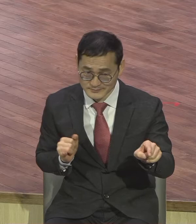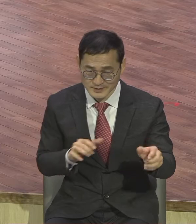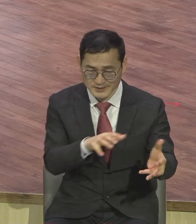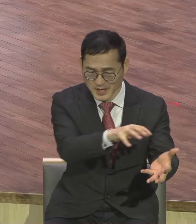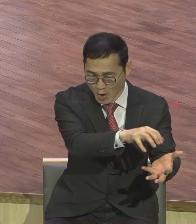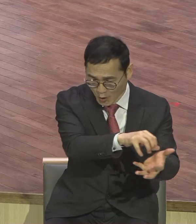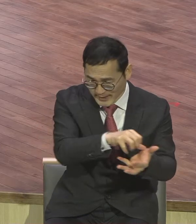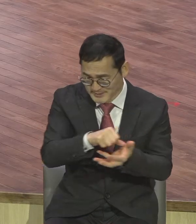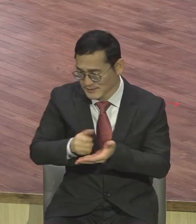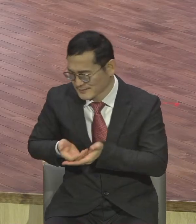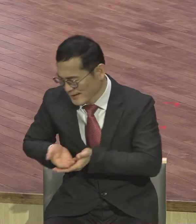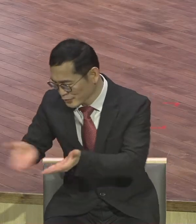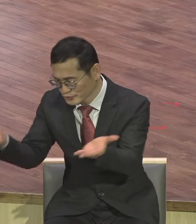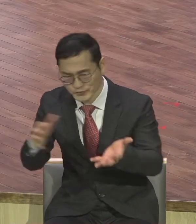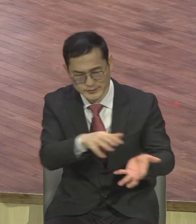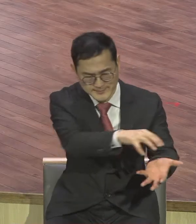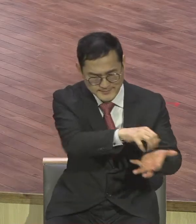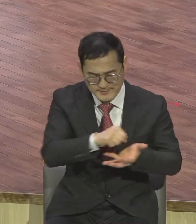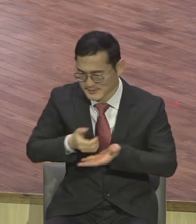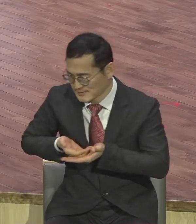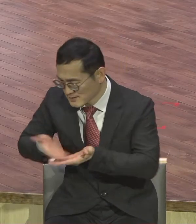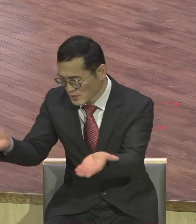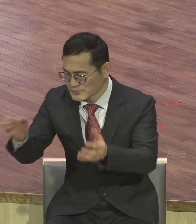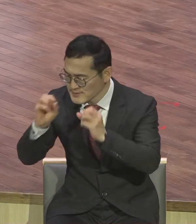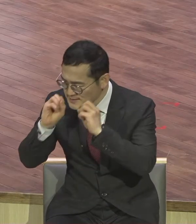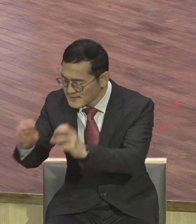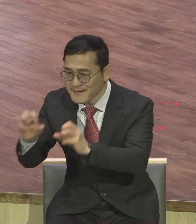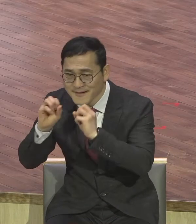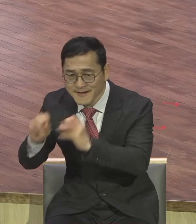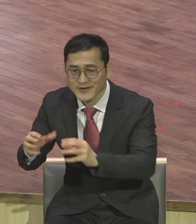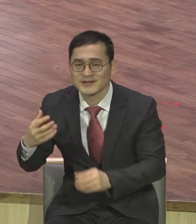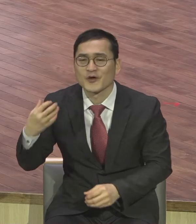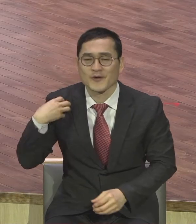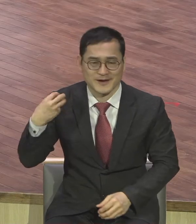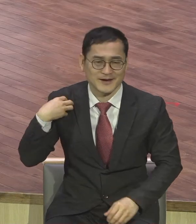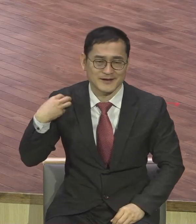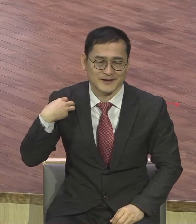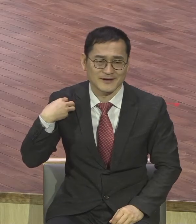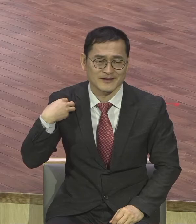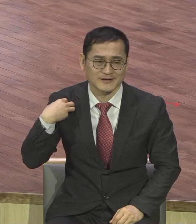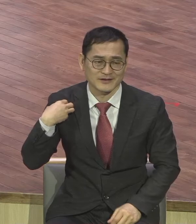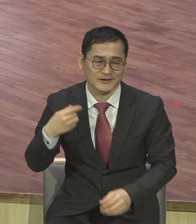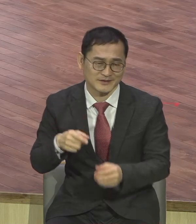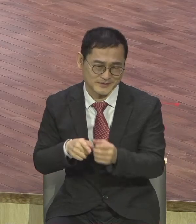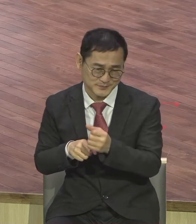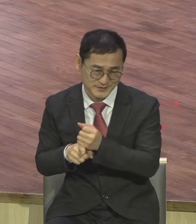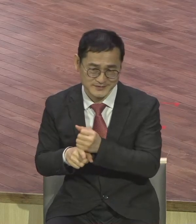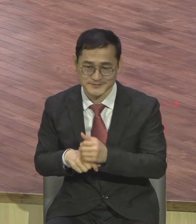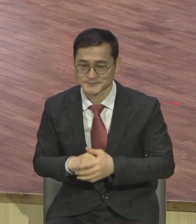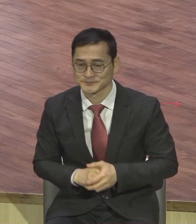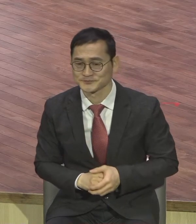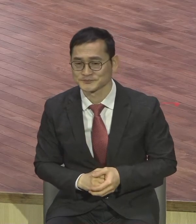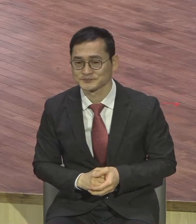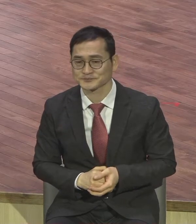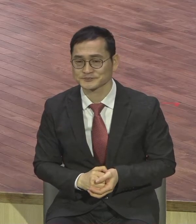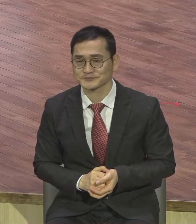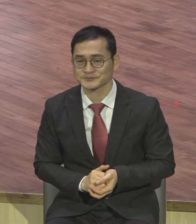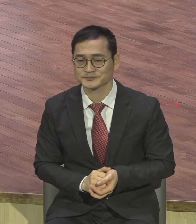나누어주고 증거하는 역할을 해야 된다 그걸 말씀하고 있어요 이